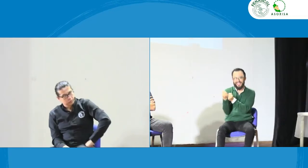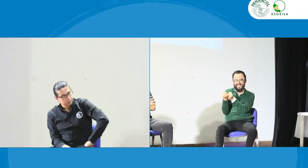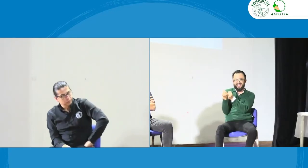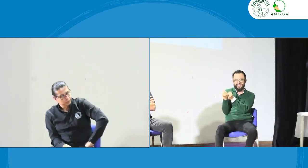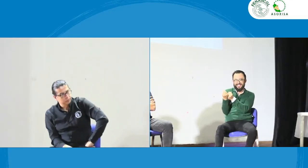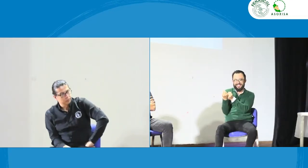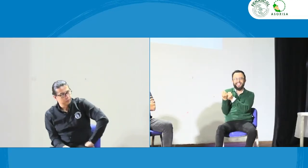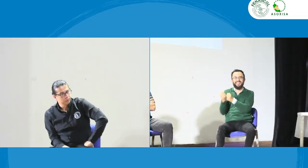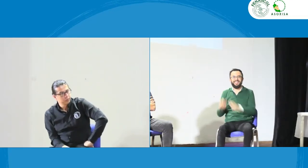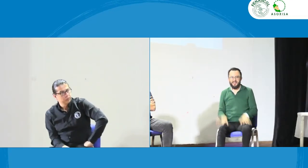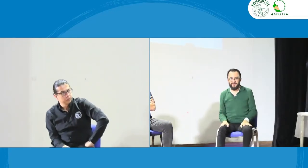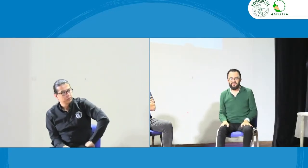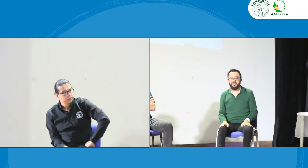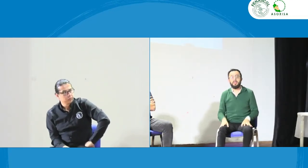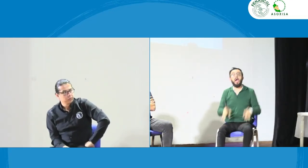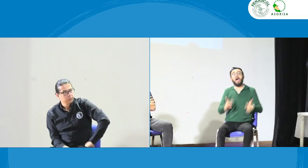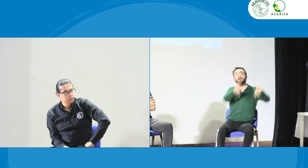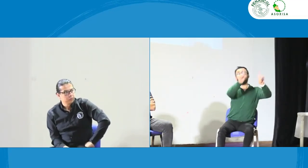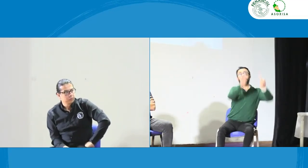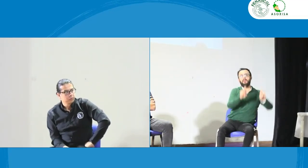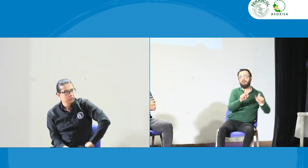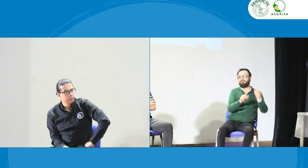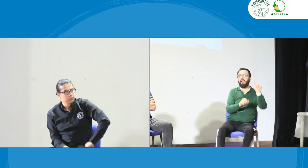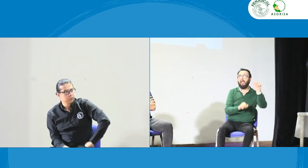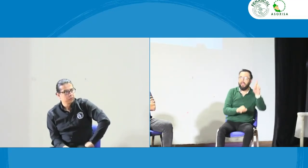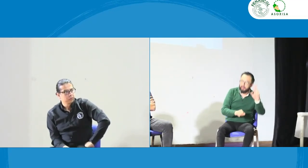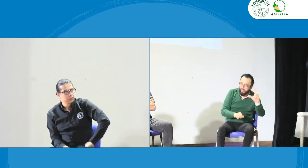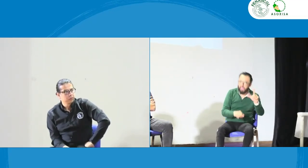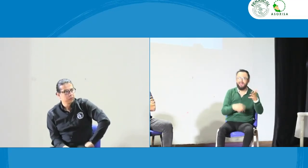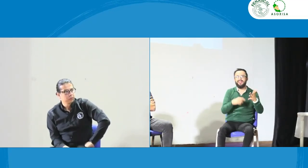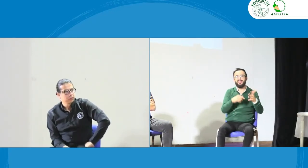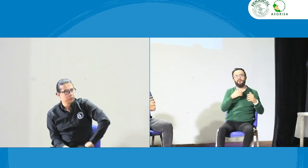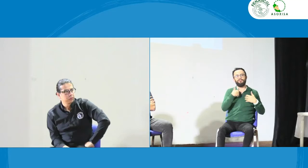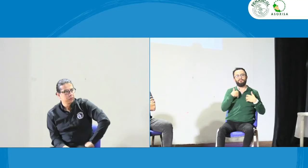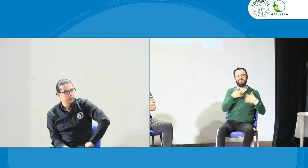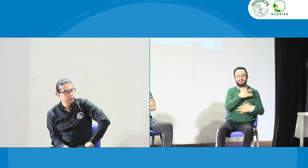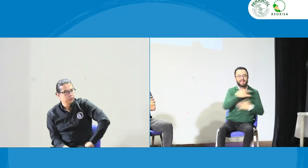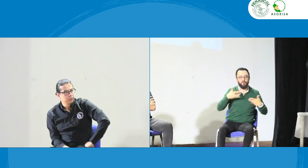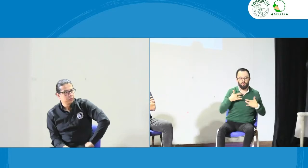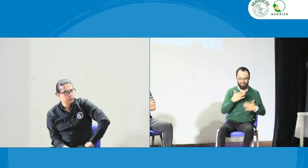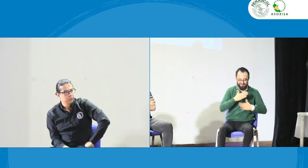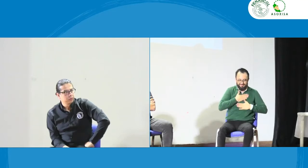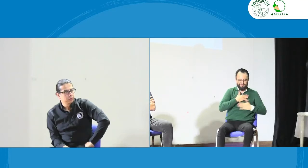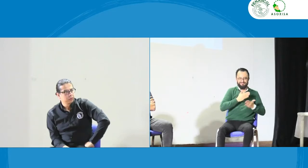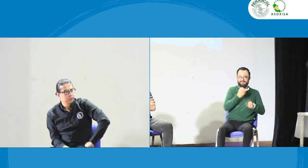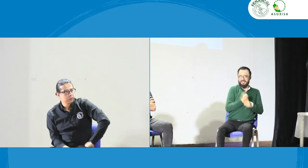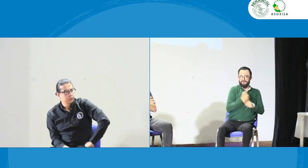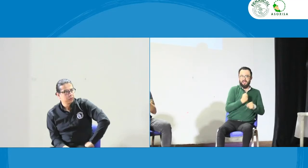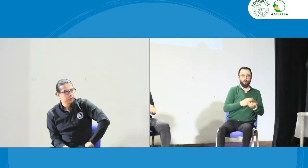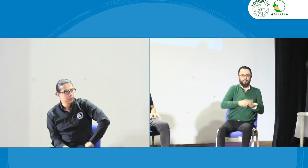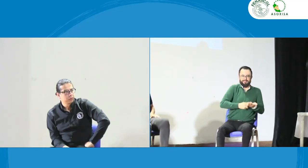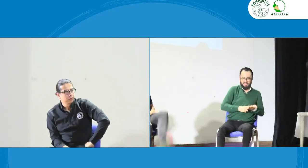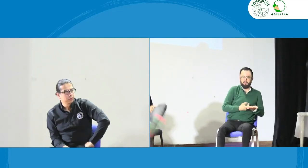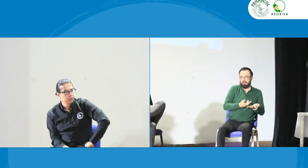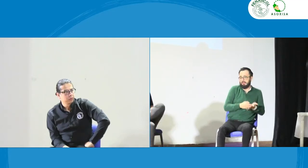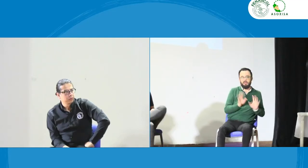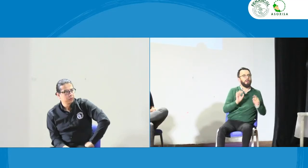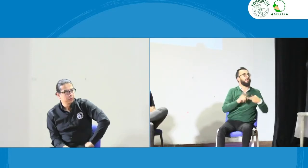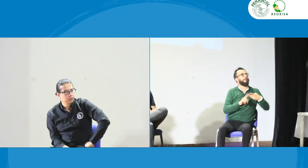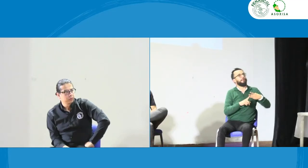apalancar procesos no estamos de frente estamos es para apoyar en los temas de ARL temas que tienen que ver con